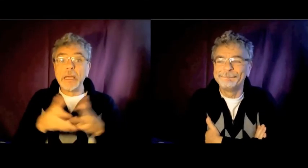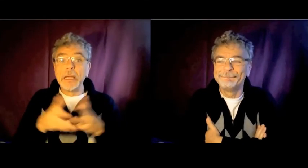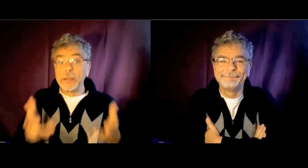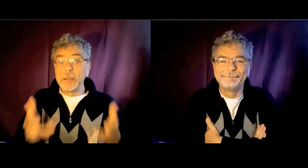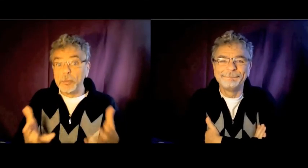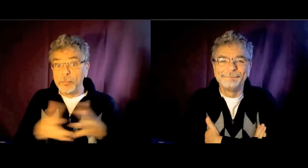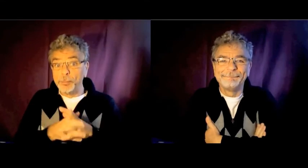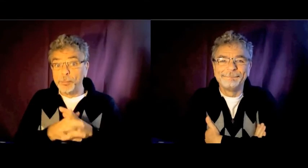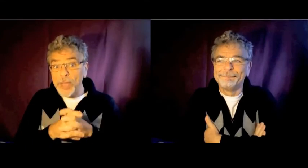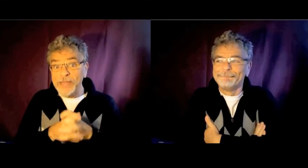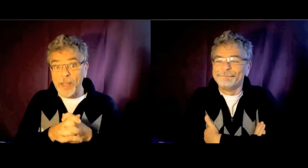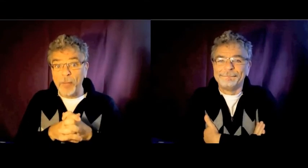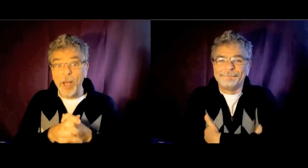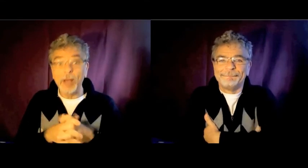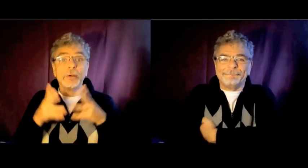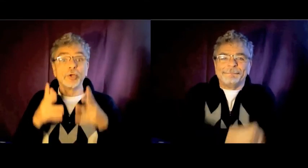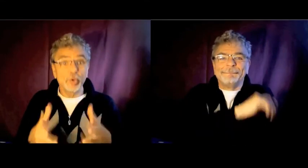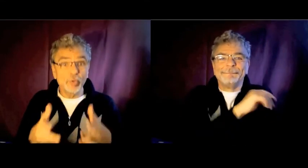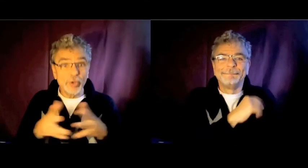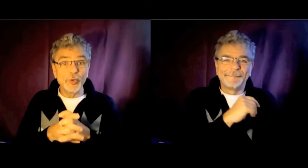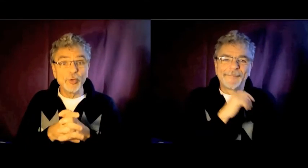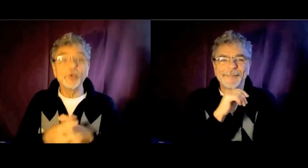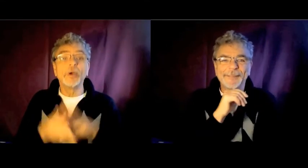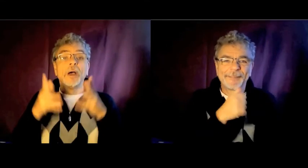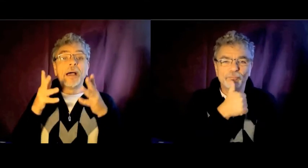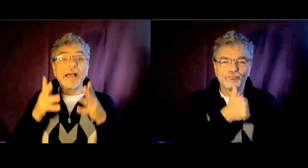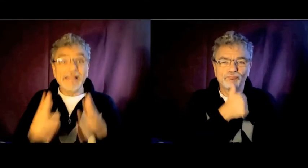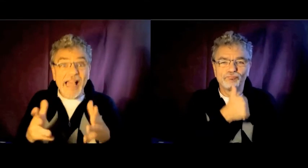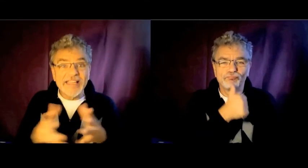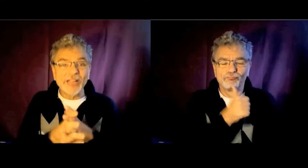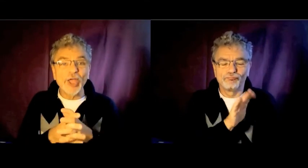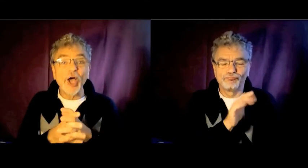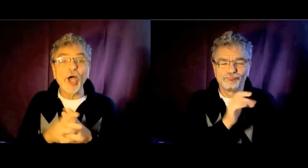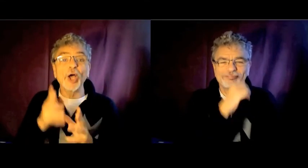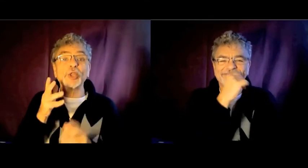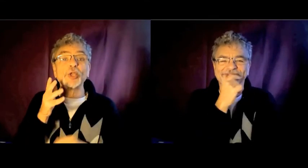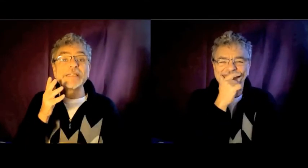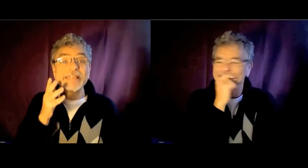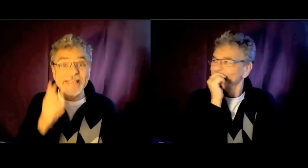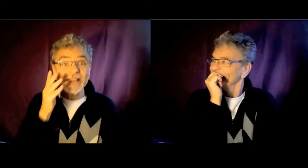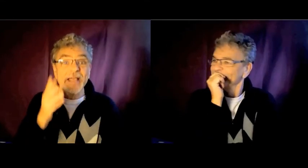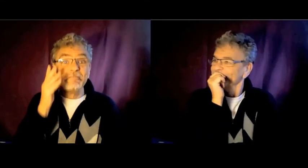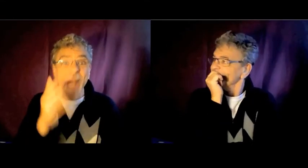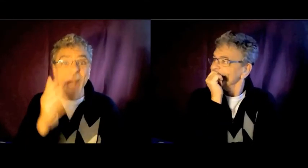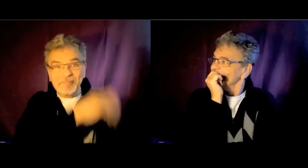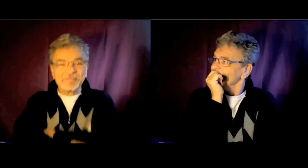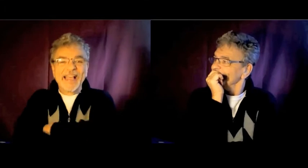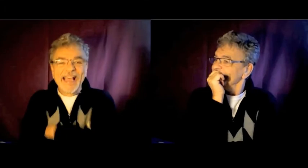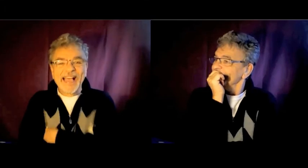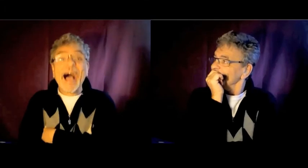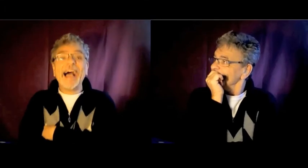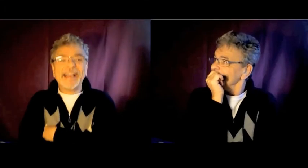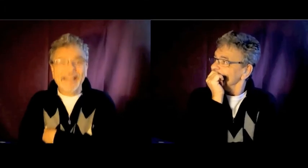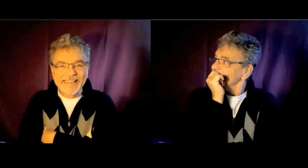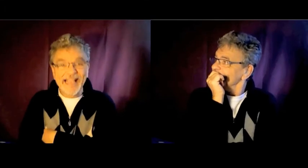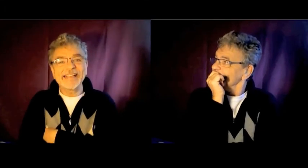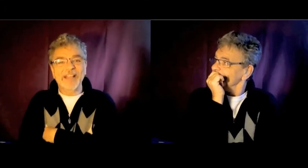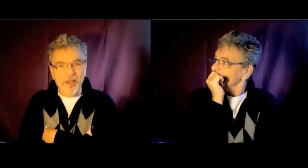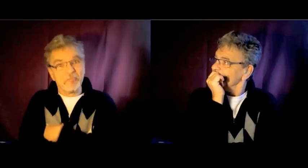et plus récemment, je suis devenu réalisateur de cinéma. Ah, ça,'est pas un